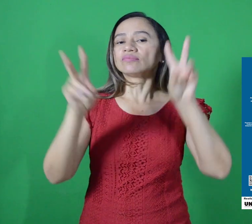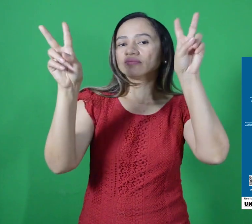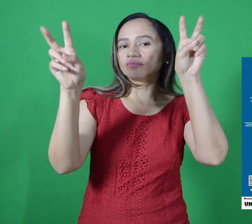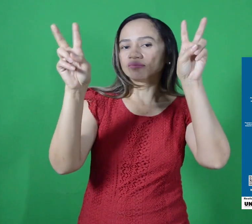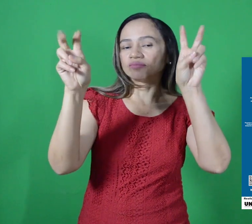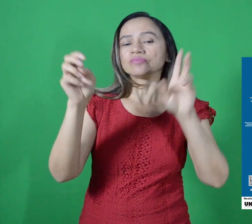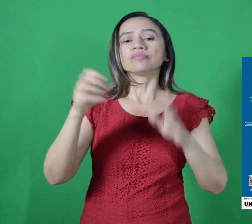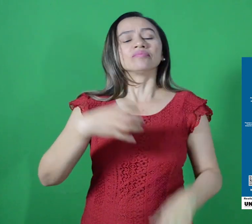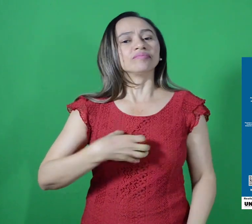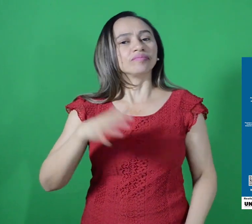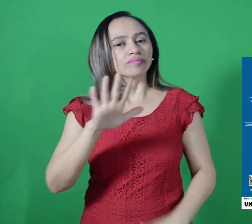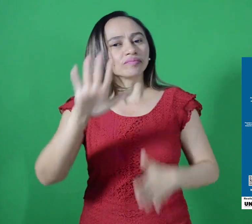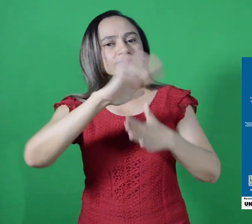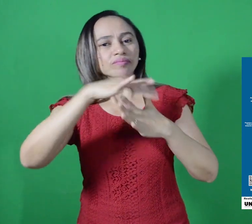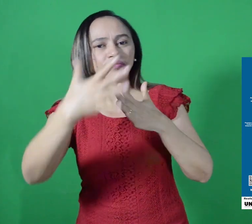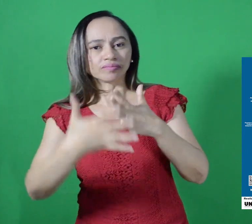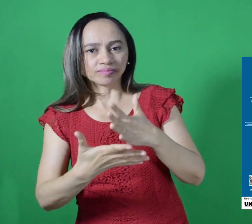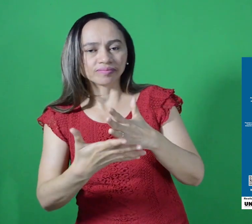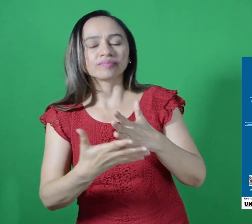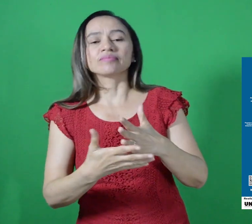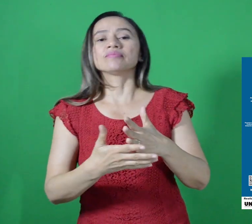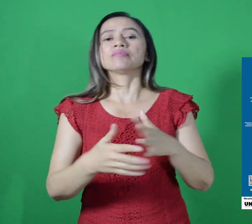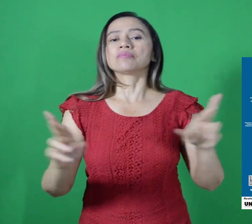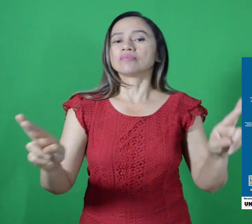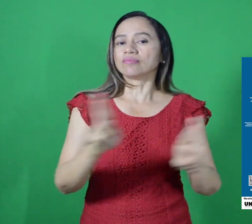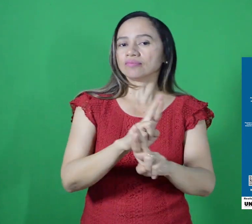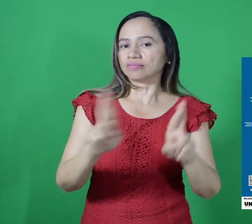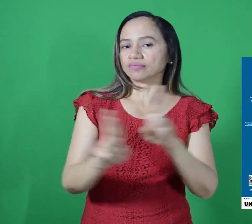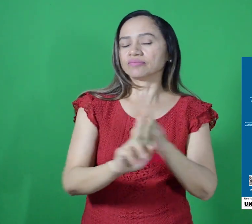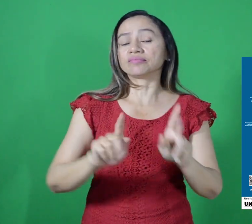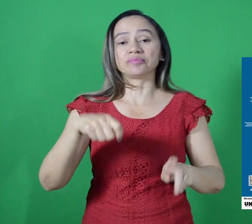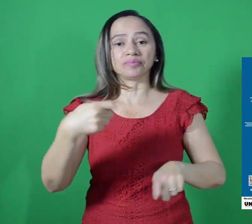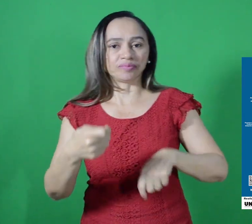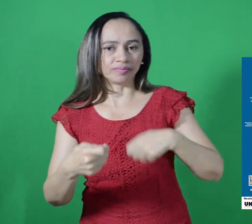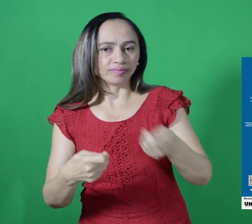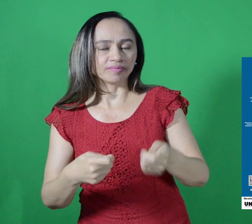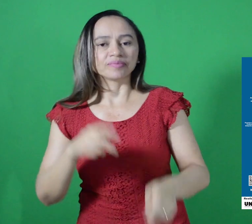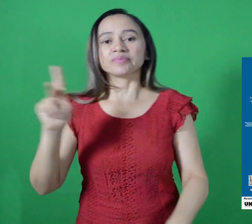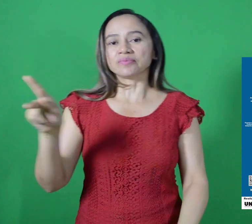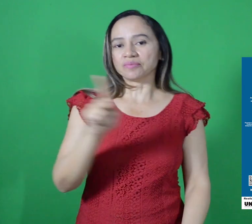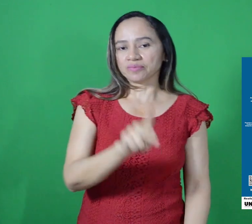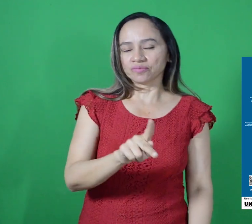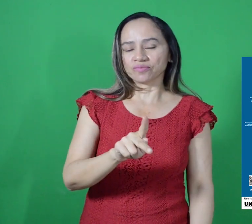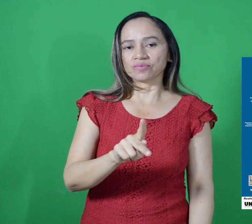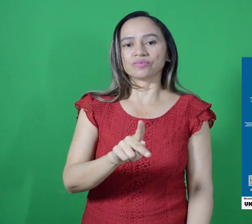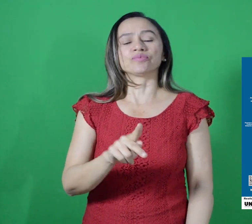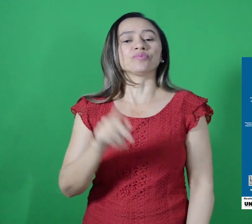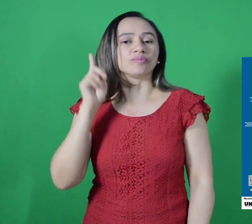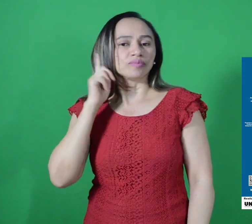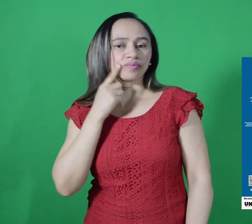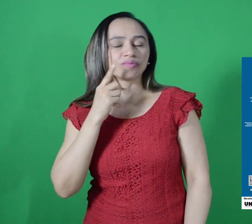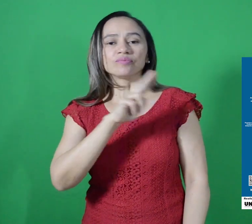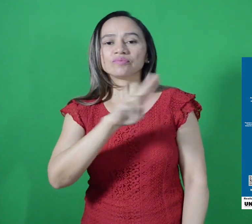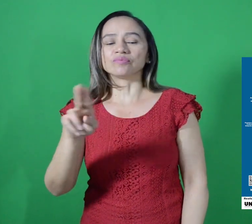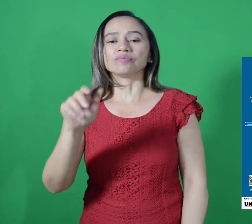Semântica da Libras, Relação dos Sinais, com o professor do